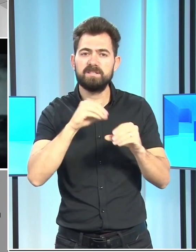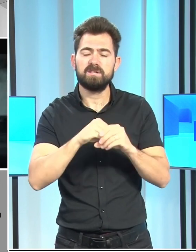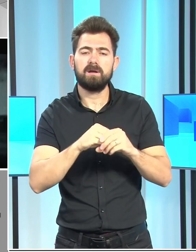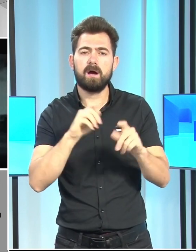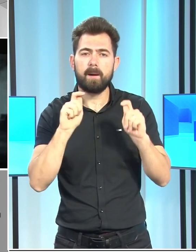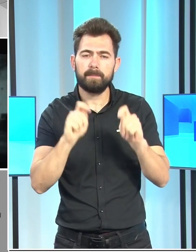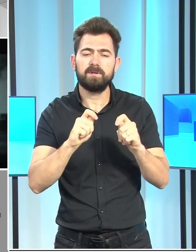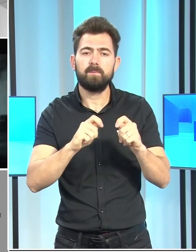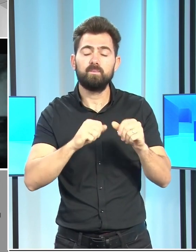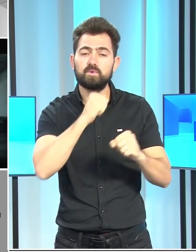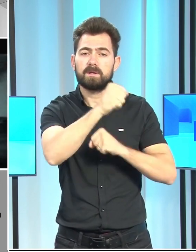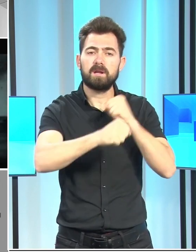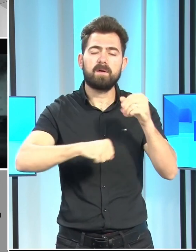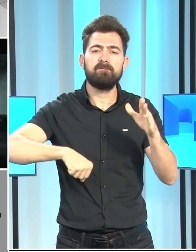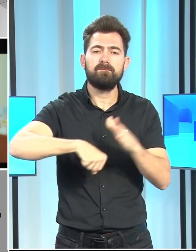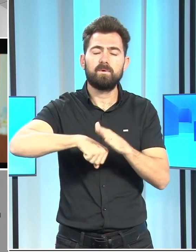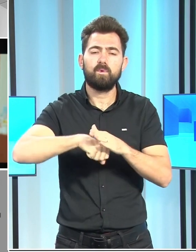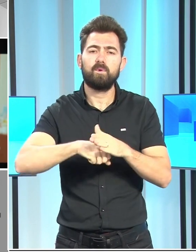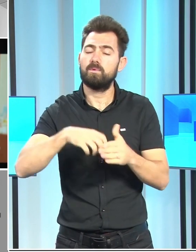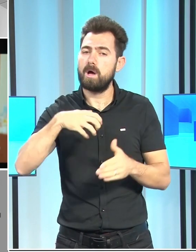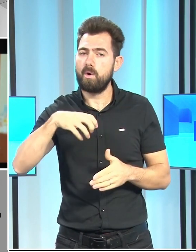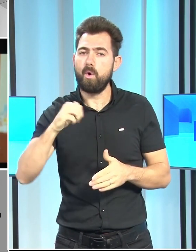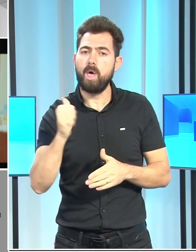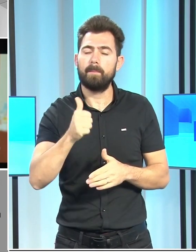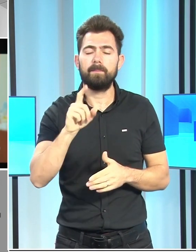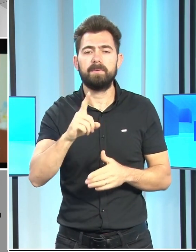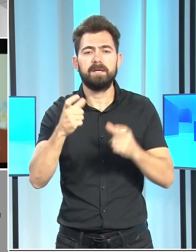futbolun ayrı bir yeri olduğu vurgulandı.